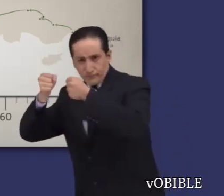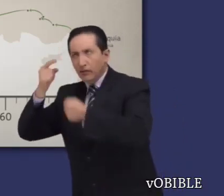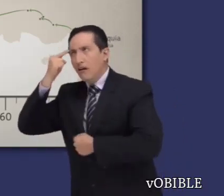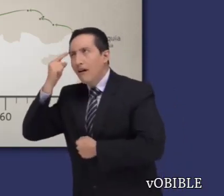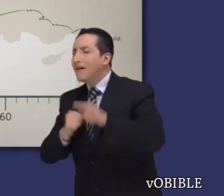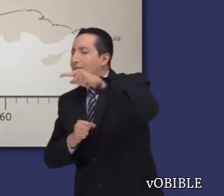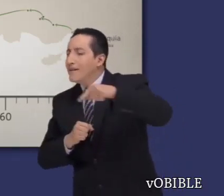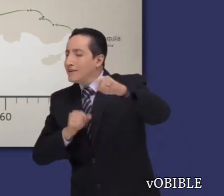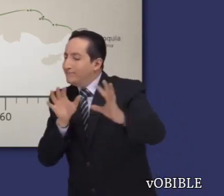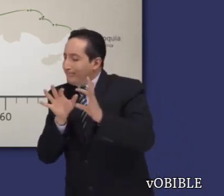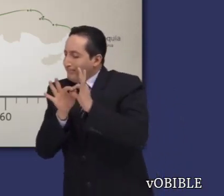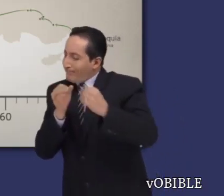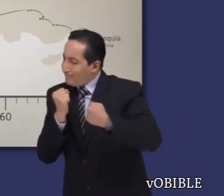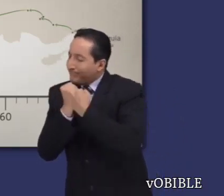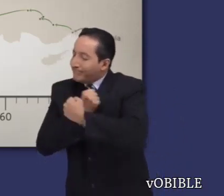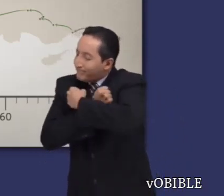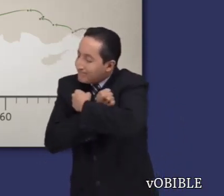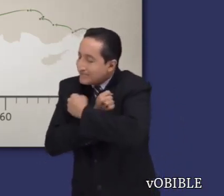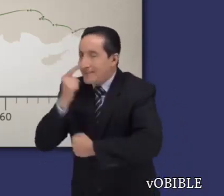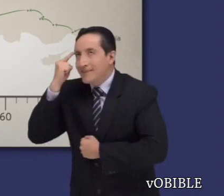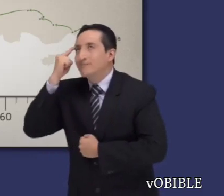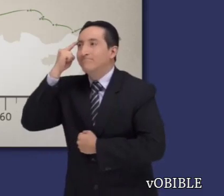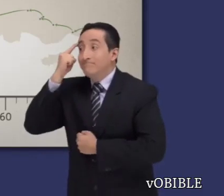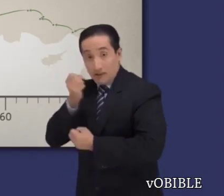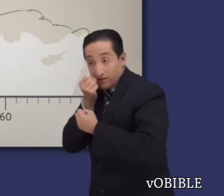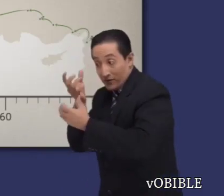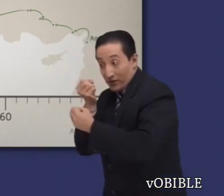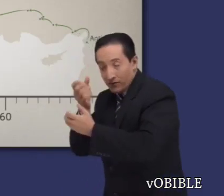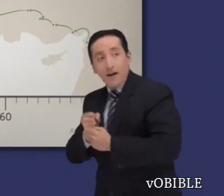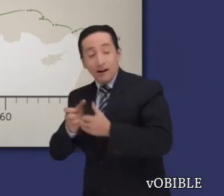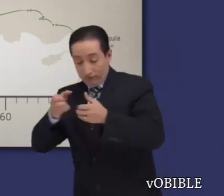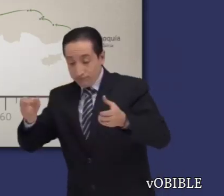revela el gran cariño que existía entre él y los cristianos de Filipos.